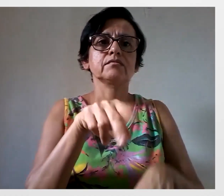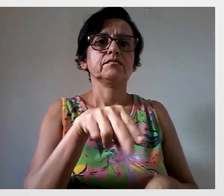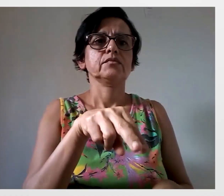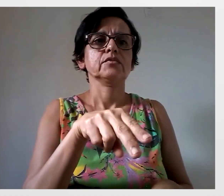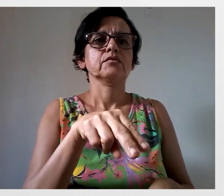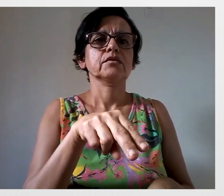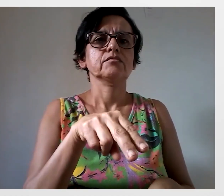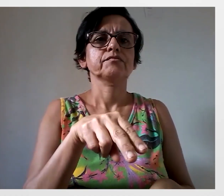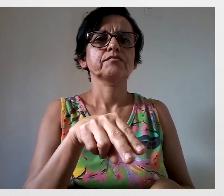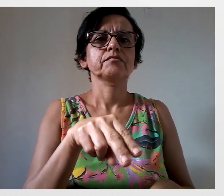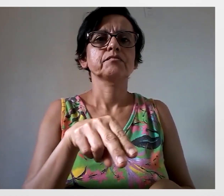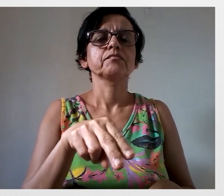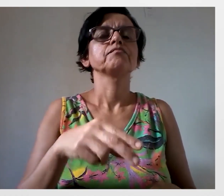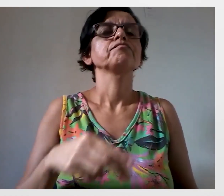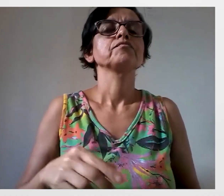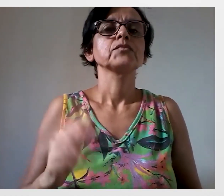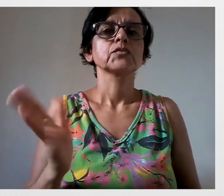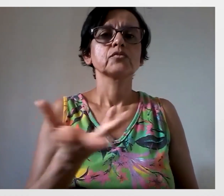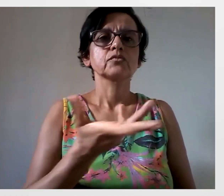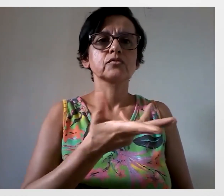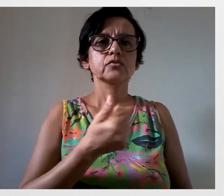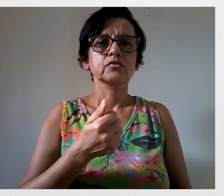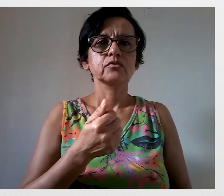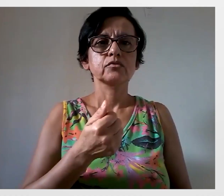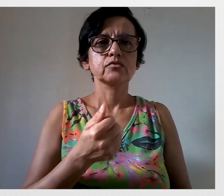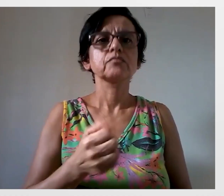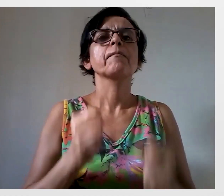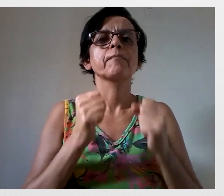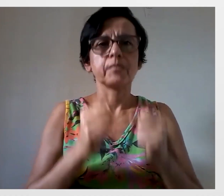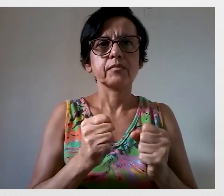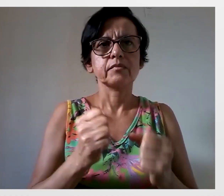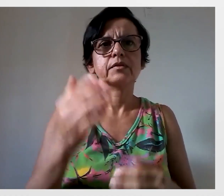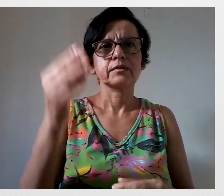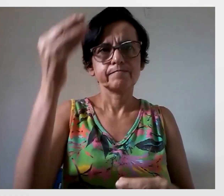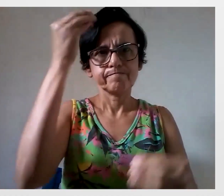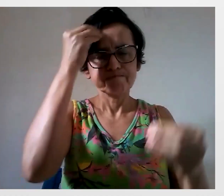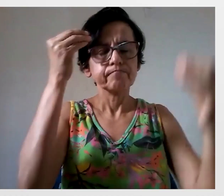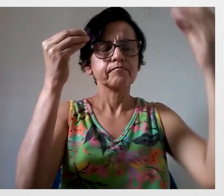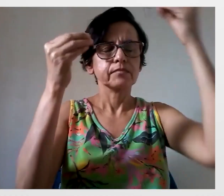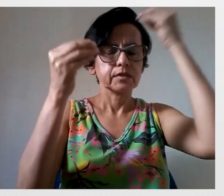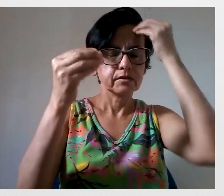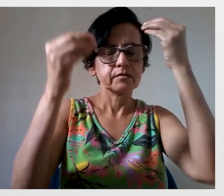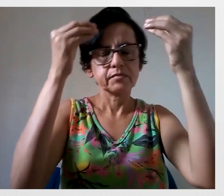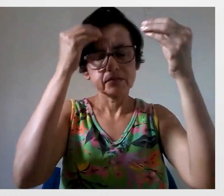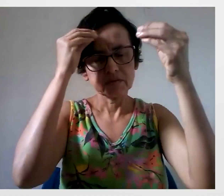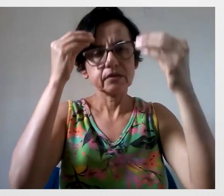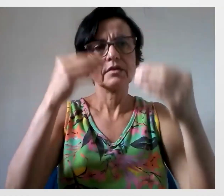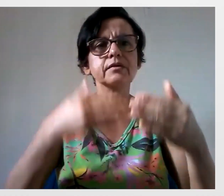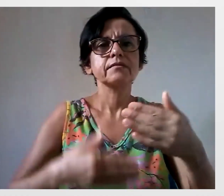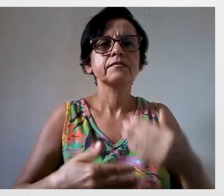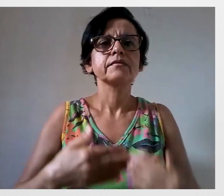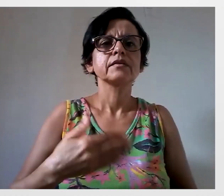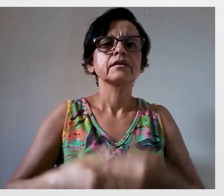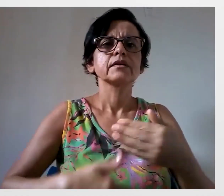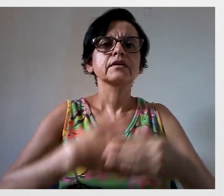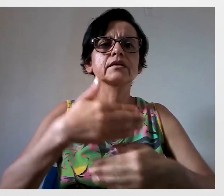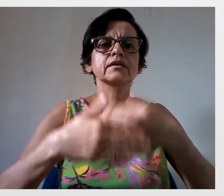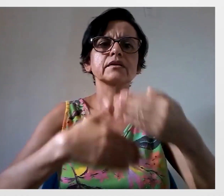Somos iguais aos surdos, temos as mesmas necessidades, podemos aprender a língua deles e nos desenvolver.